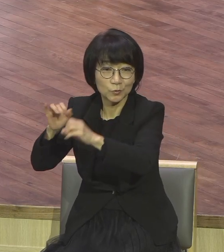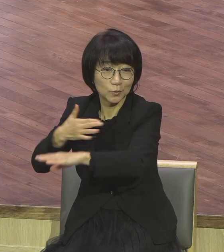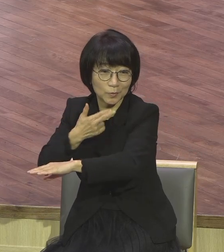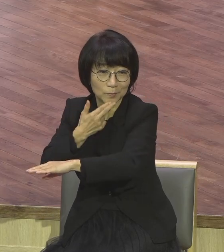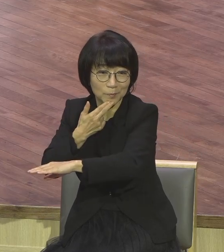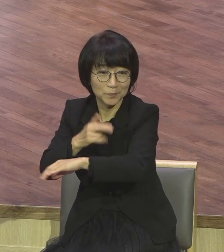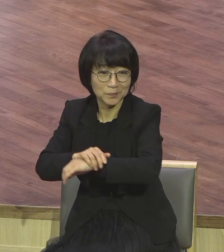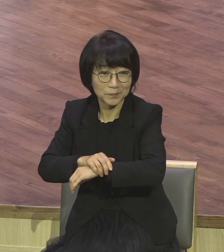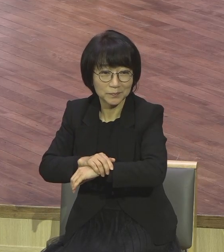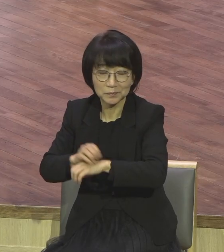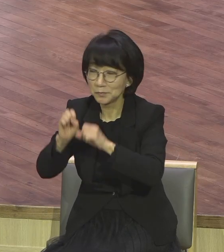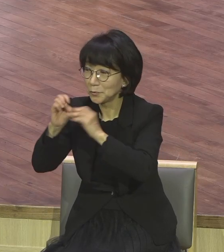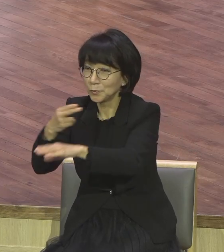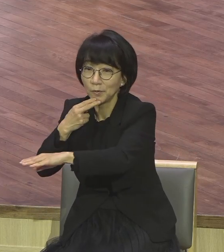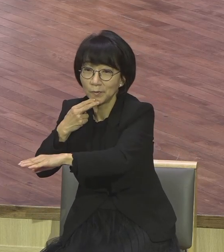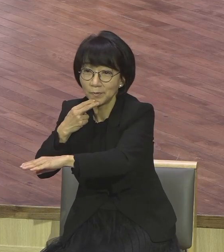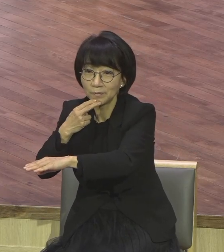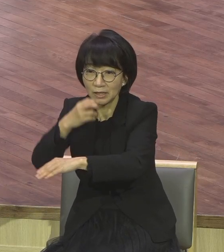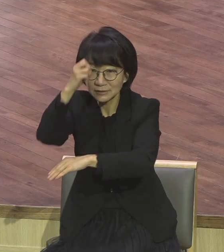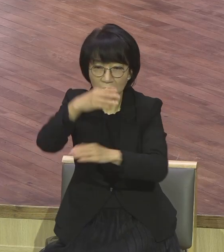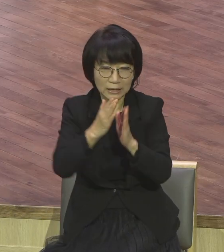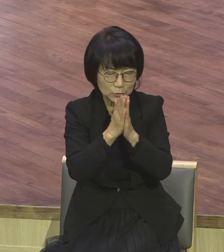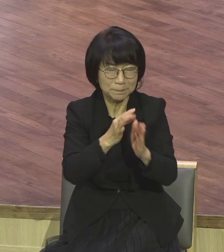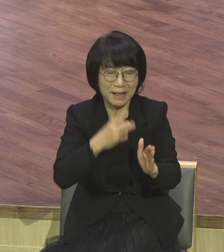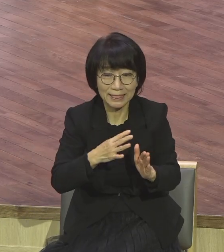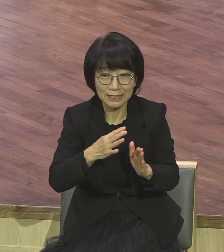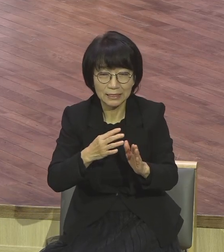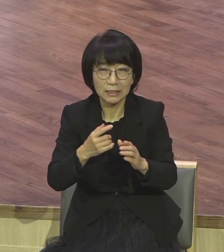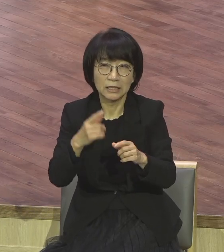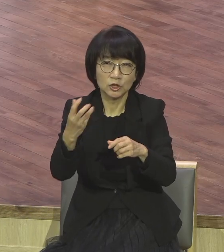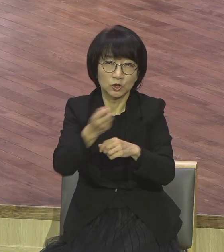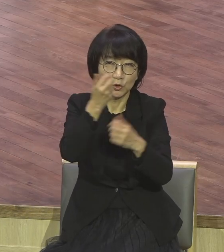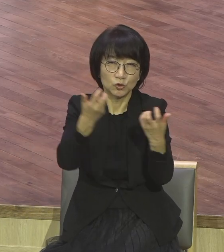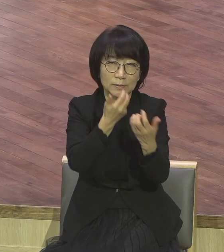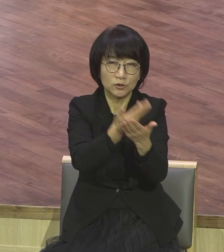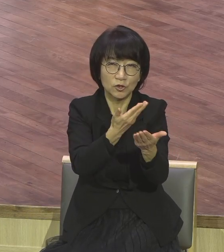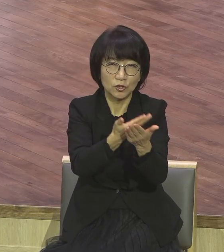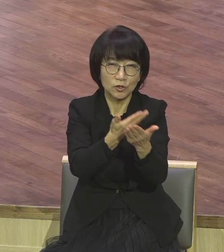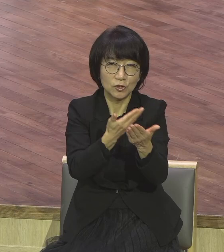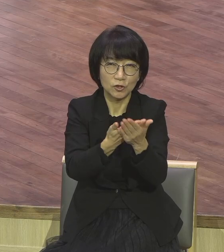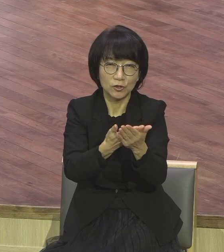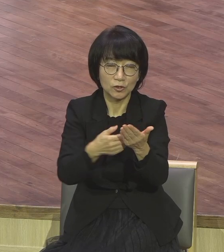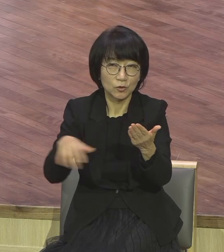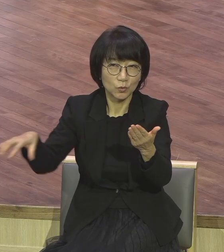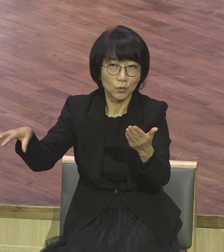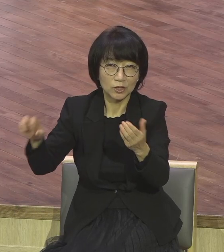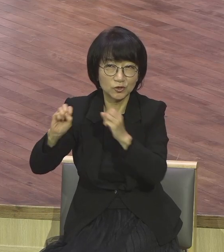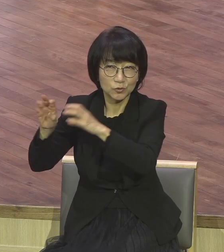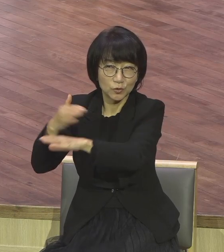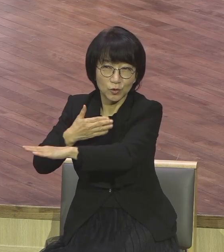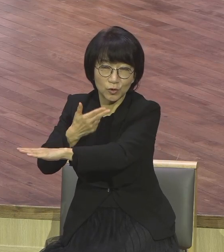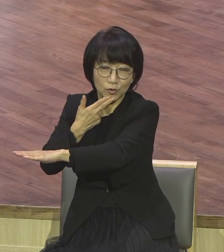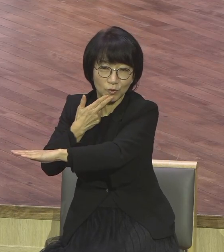현장을 안 가 사역 현장이 없어 불신 용원의 현장이 없어